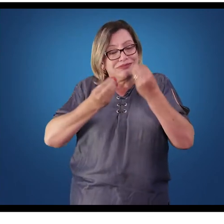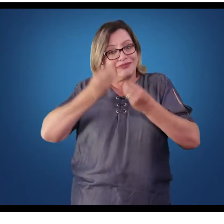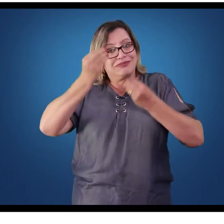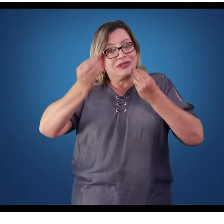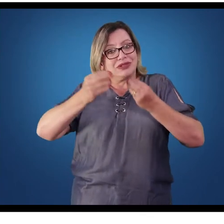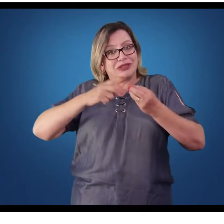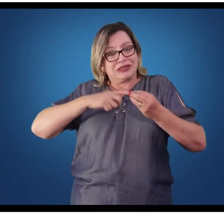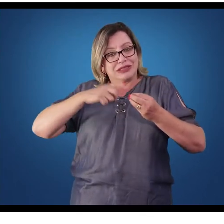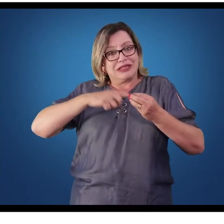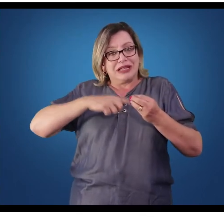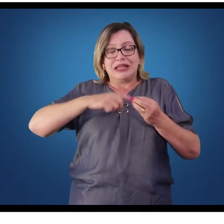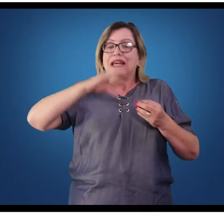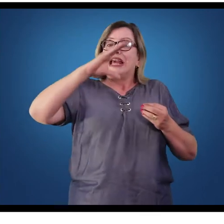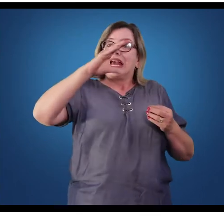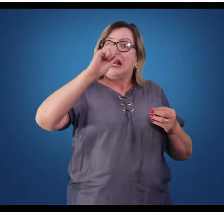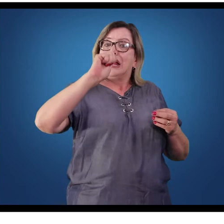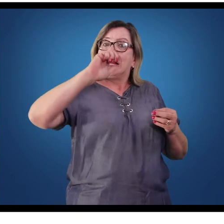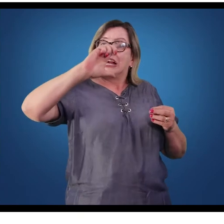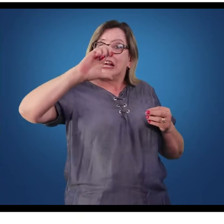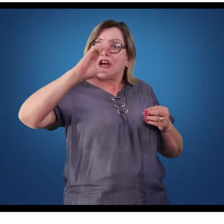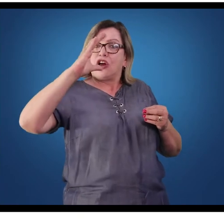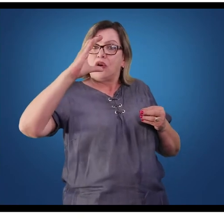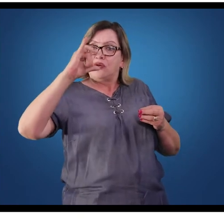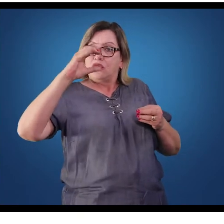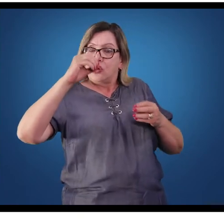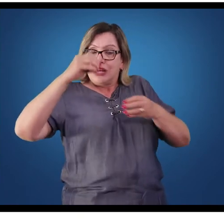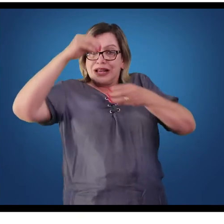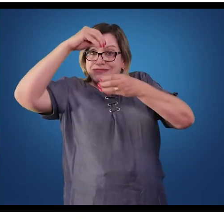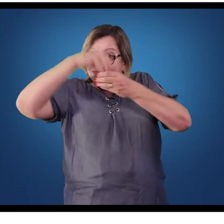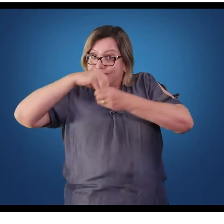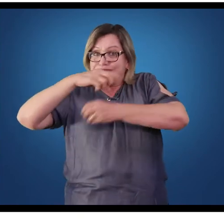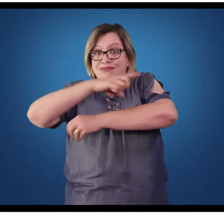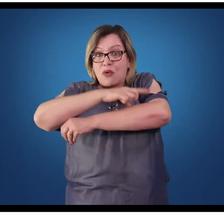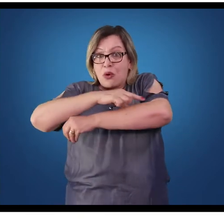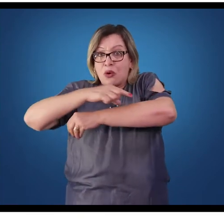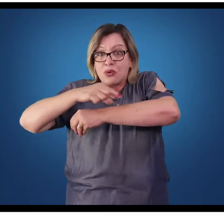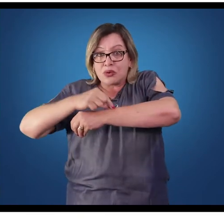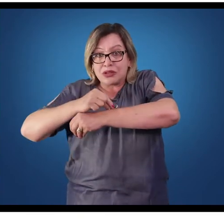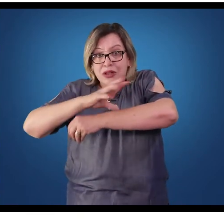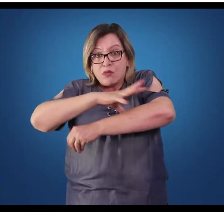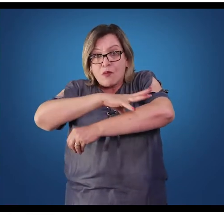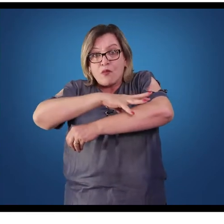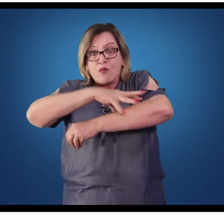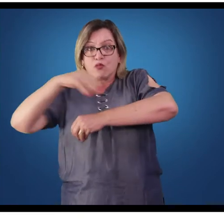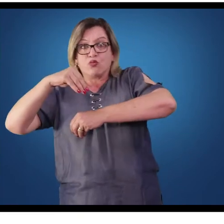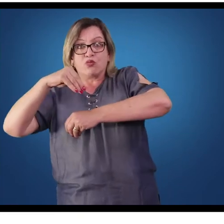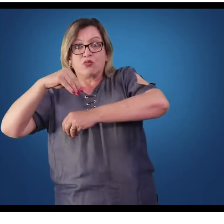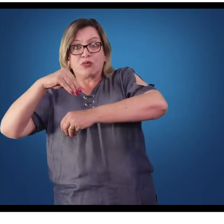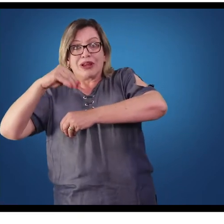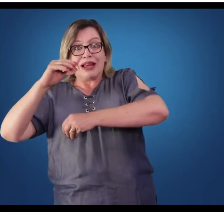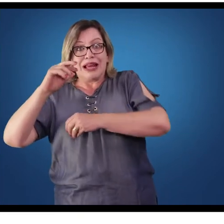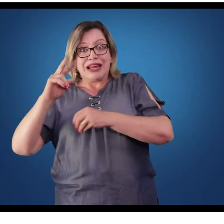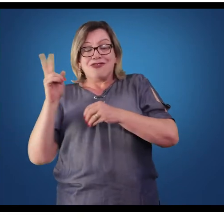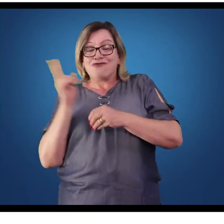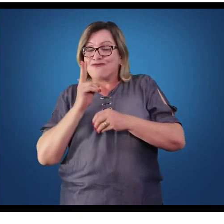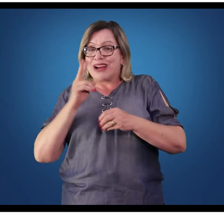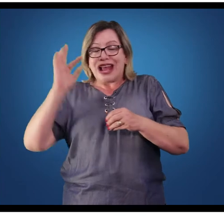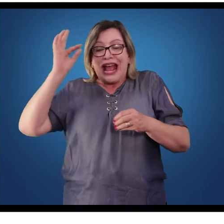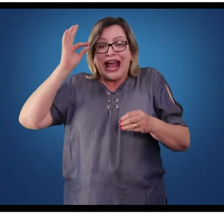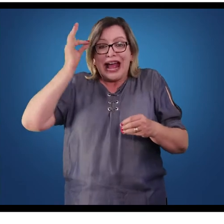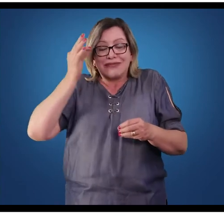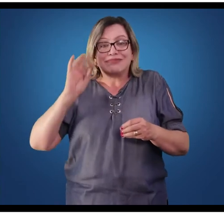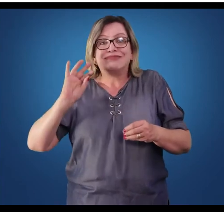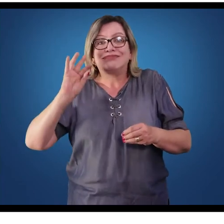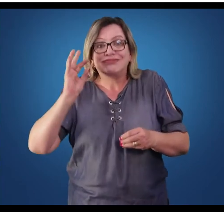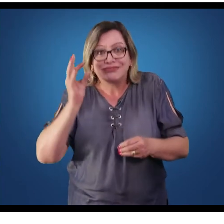localiza o cálcio que foi liberado dentro da fibra muscular, ela vai ser retirada na mesma velocidade ou proporção do estímulo